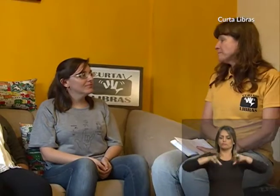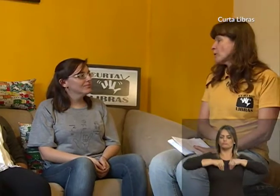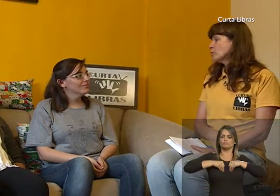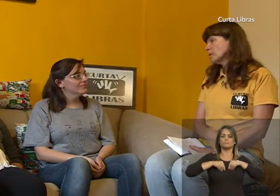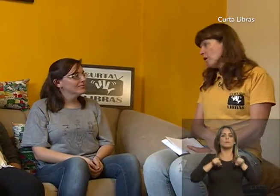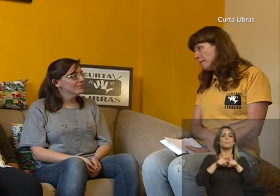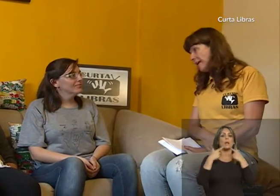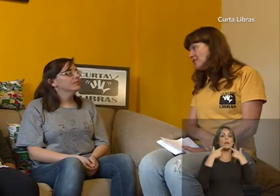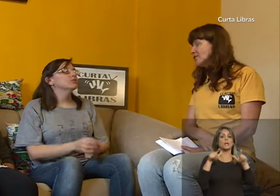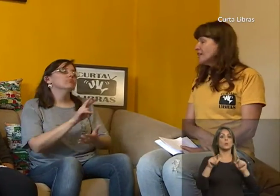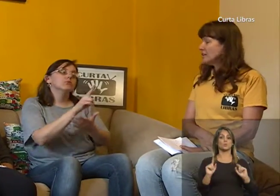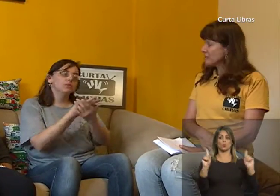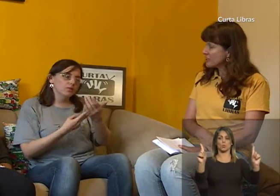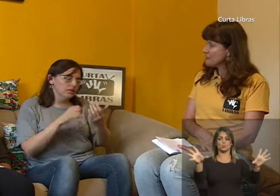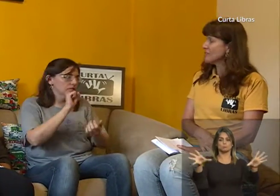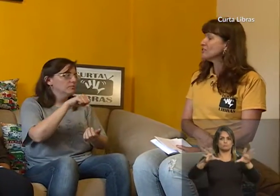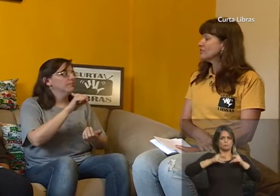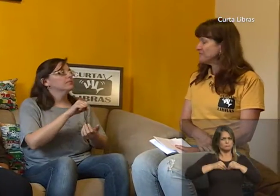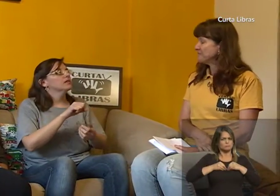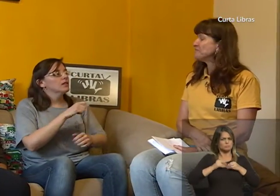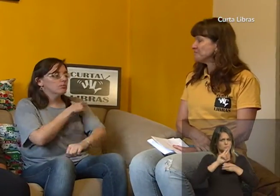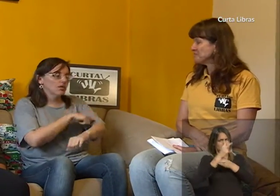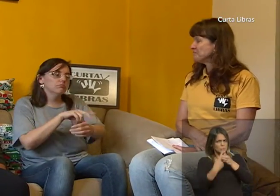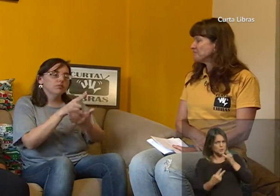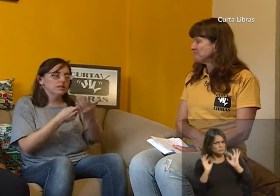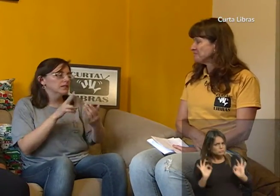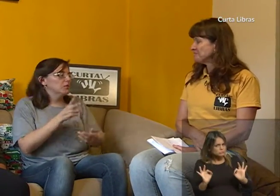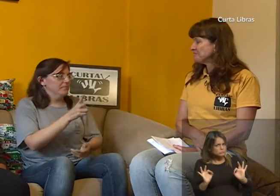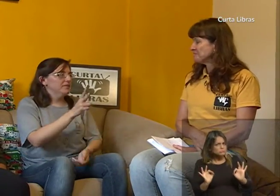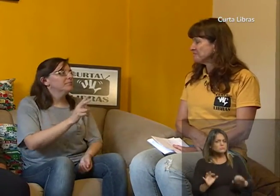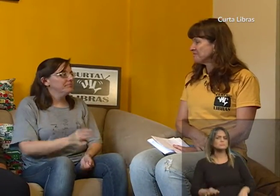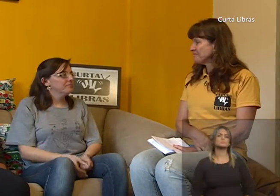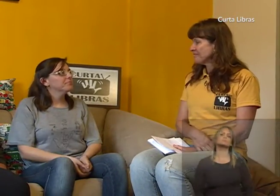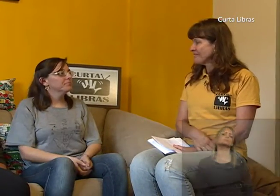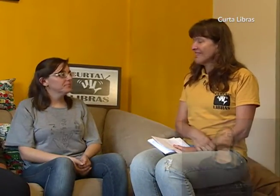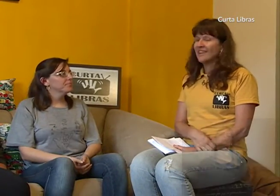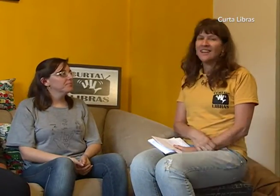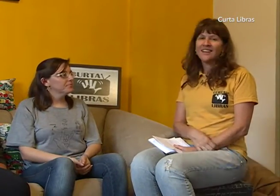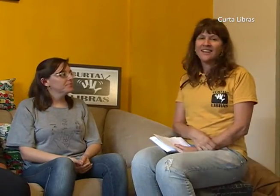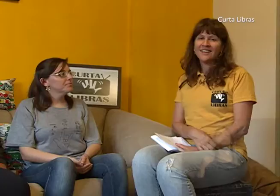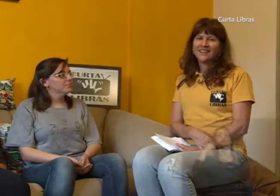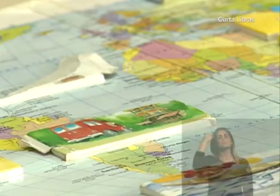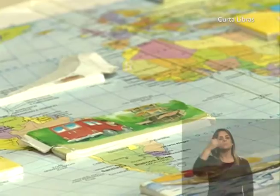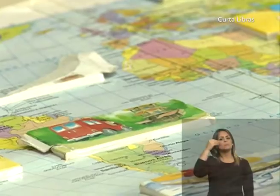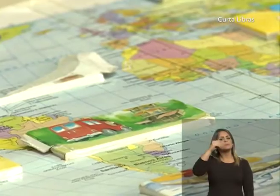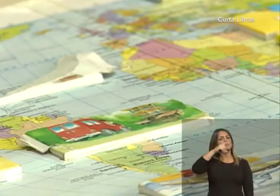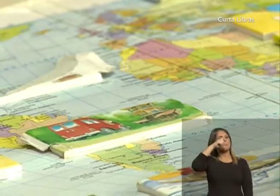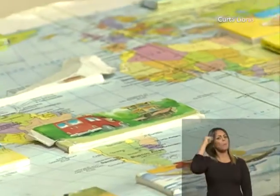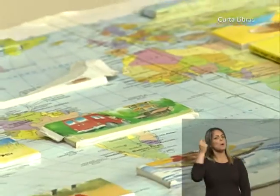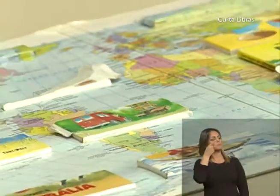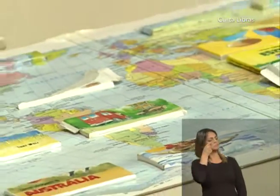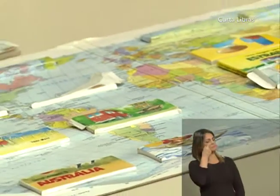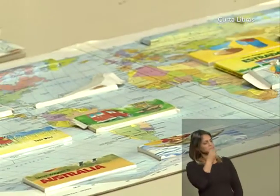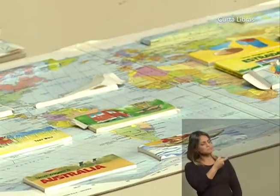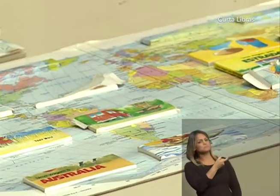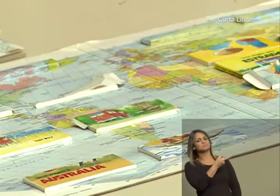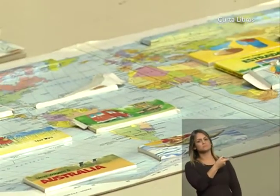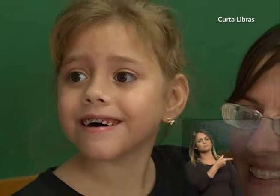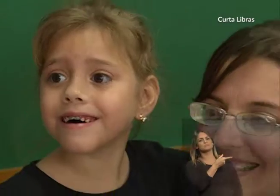culturalmente e linguisticamente. Sim, eu sou bilíngue, por isso trabalho com as duas línguas. A experiência da Paula é bastante